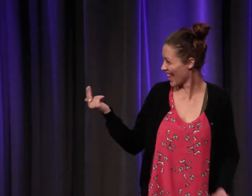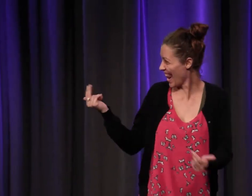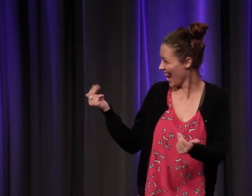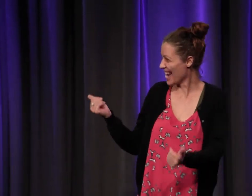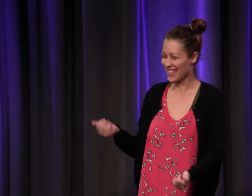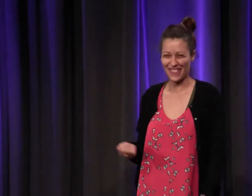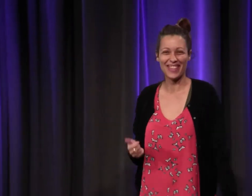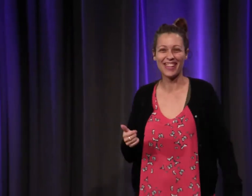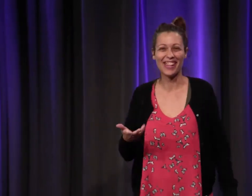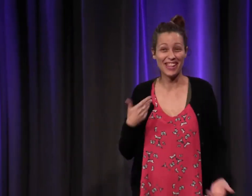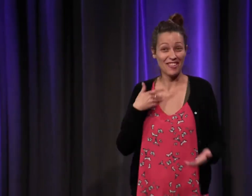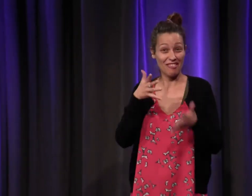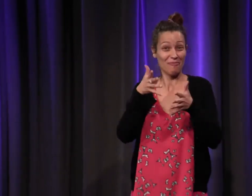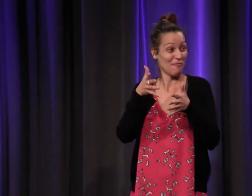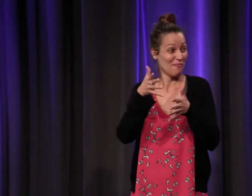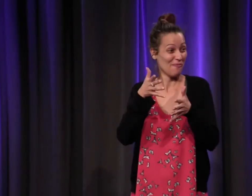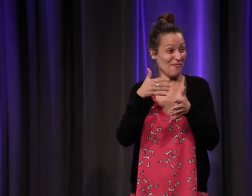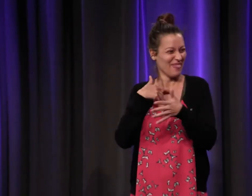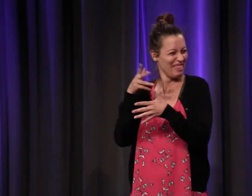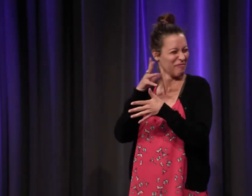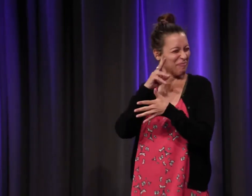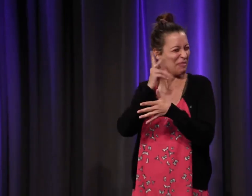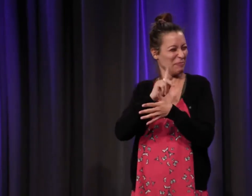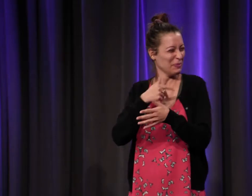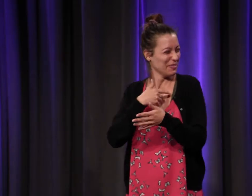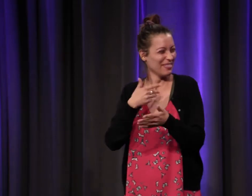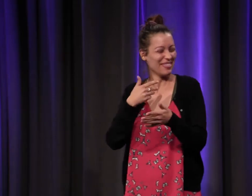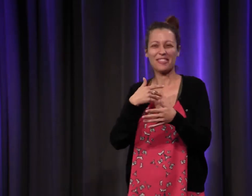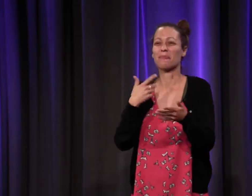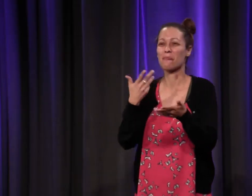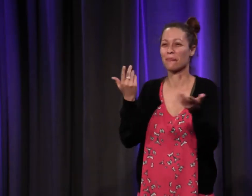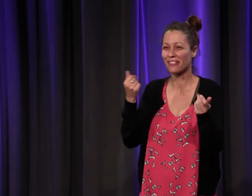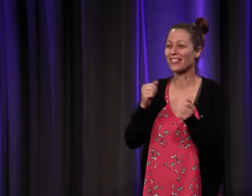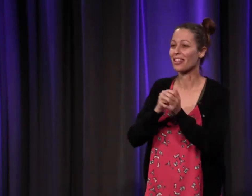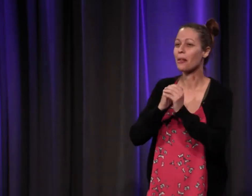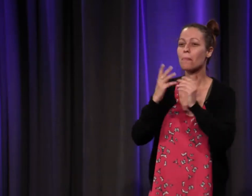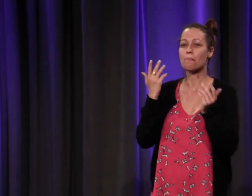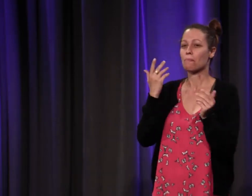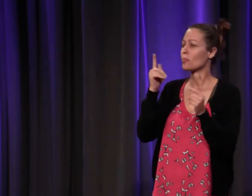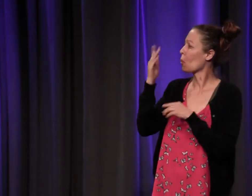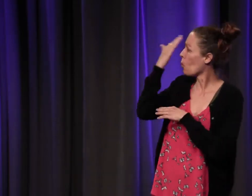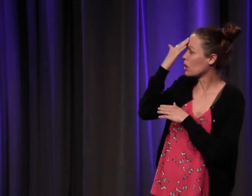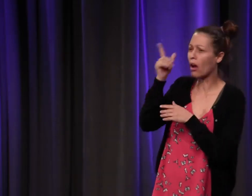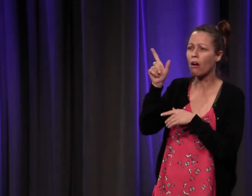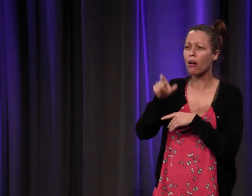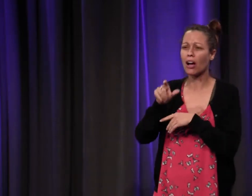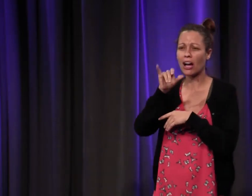bonjour ça va je peux je peux commencer je n pas l'habitude de bon il est là bas sur le côté alors